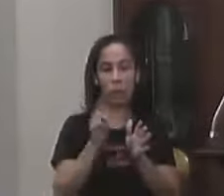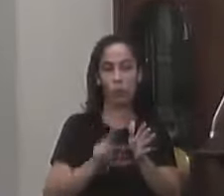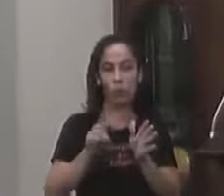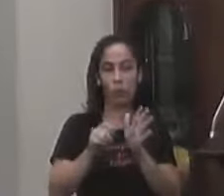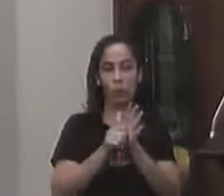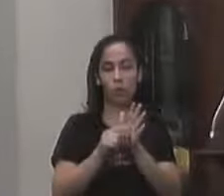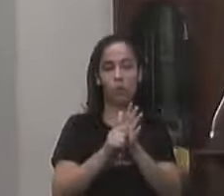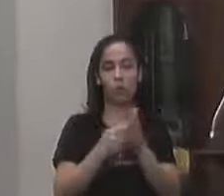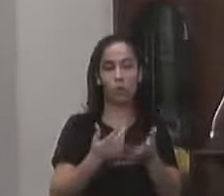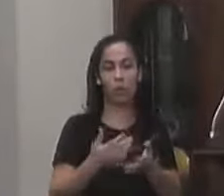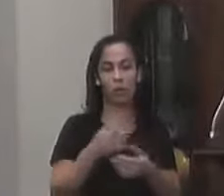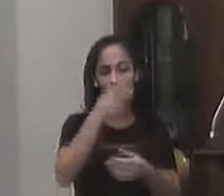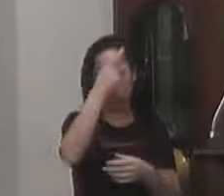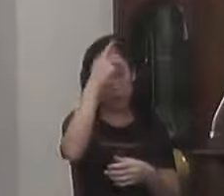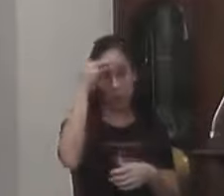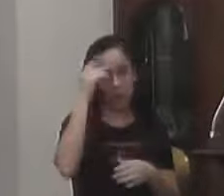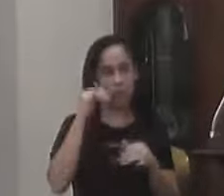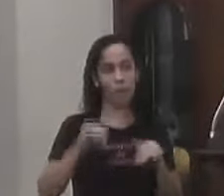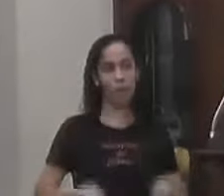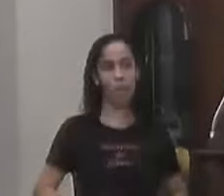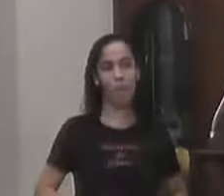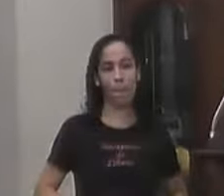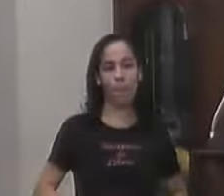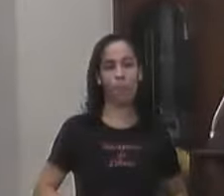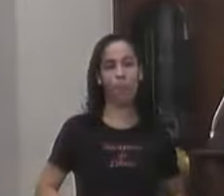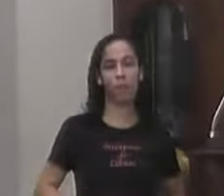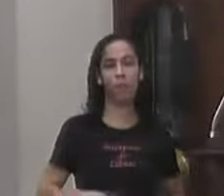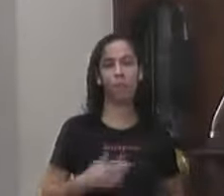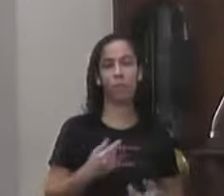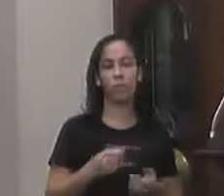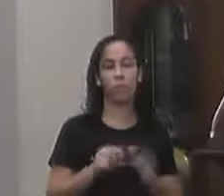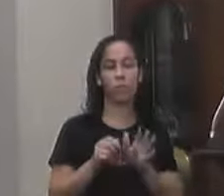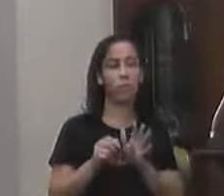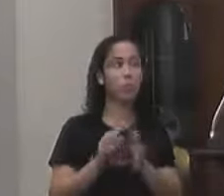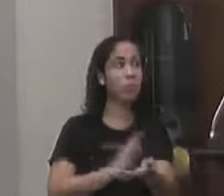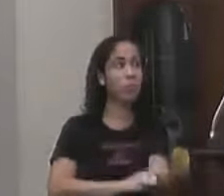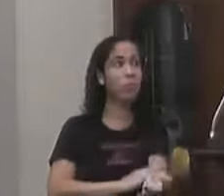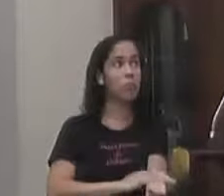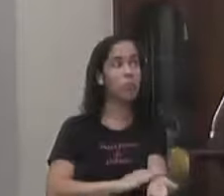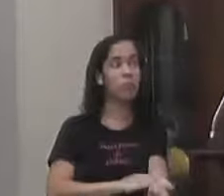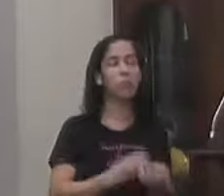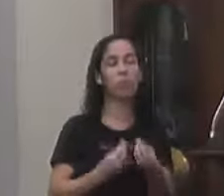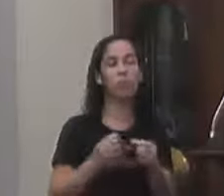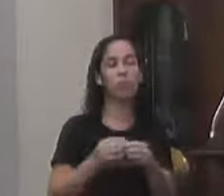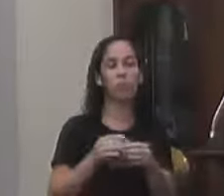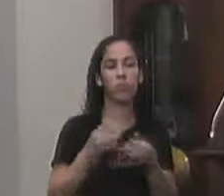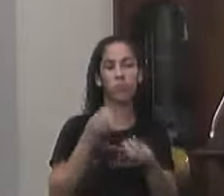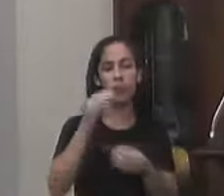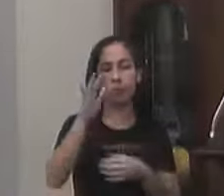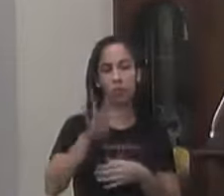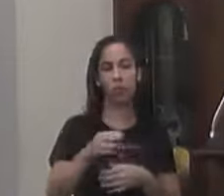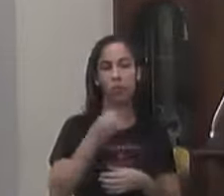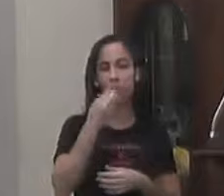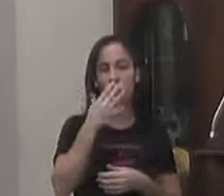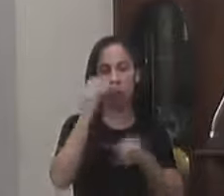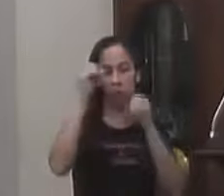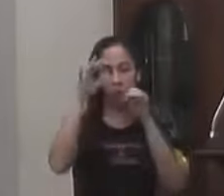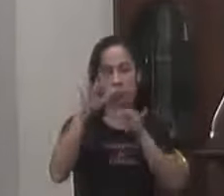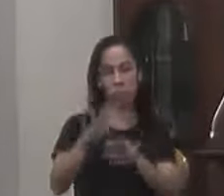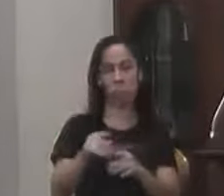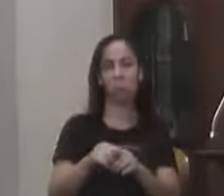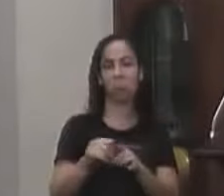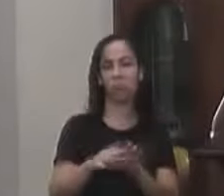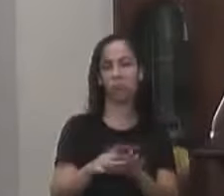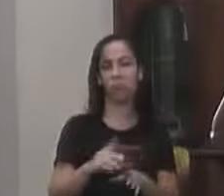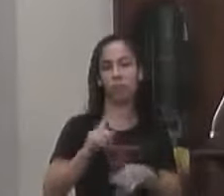Seus maridos Pessoas que sofrem Com a dependência Química Então Uma tarde de bênção Na alerje E eu